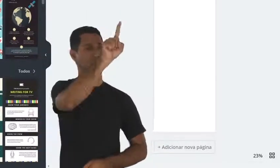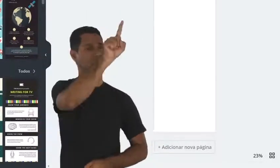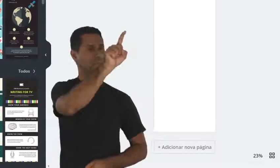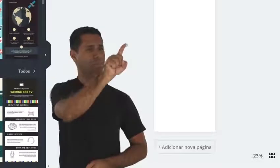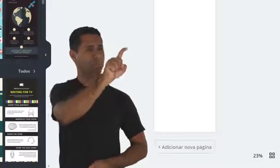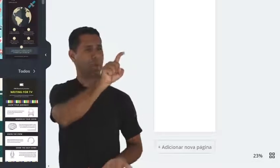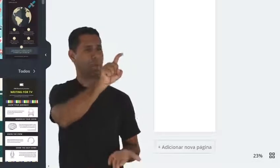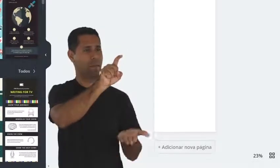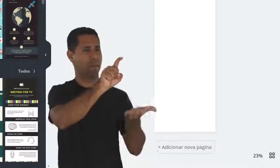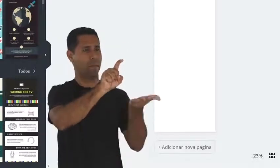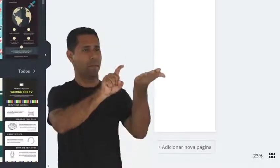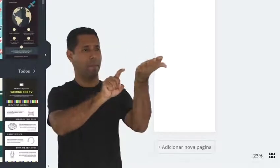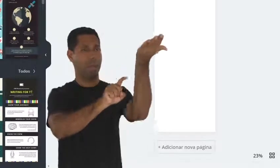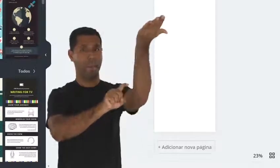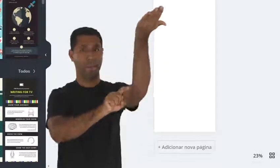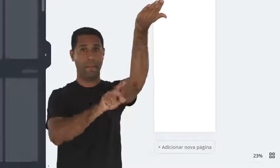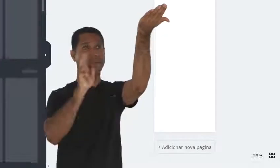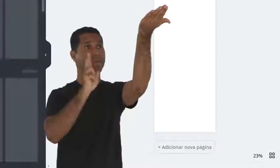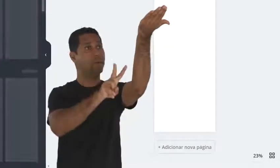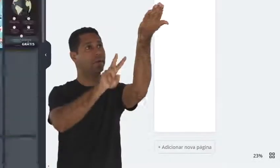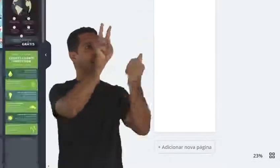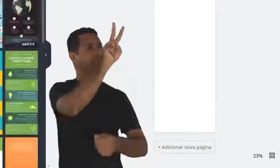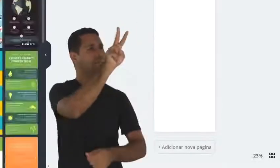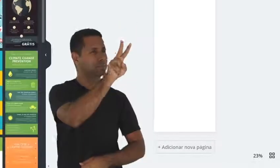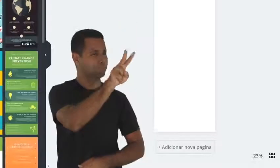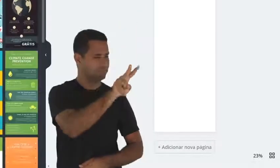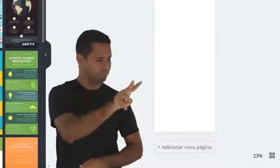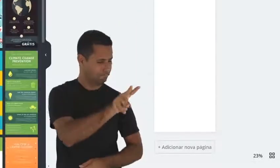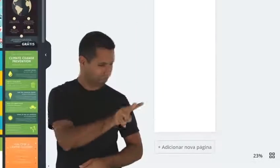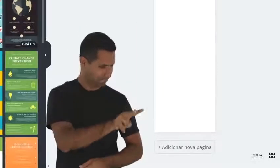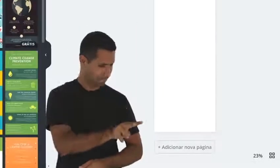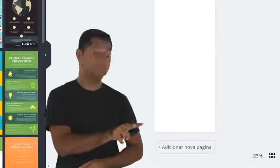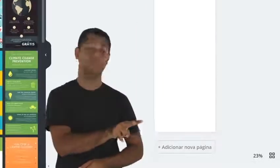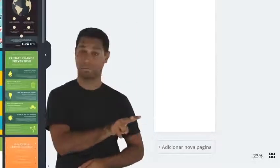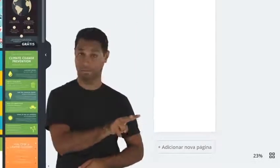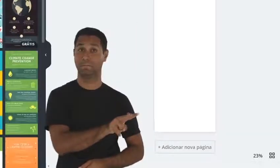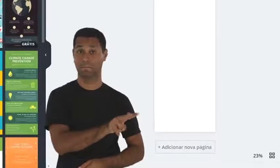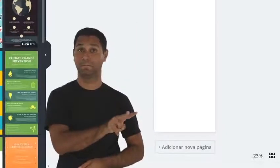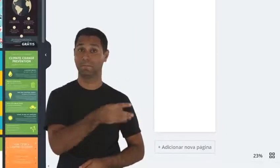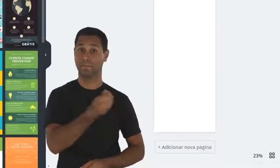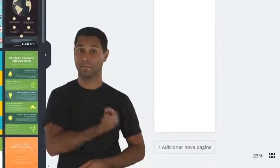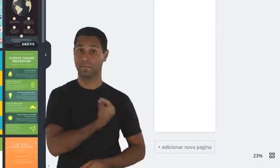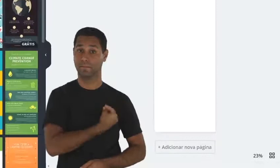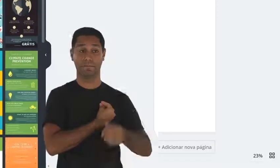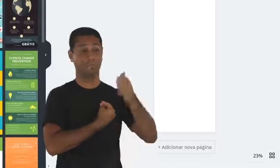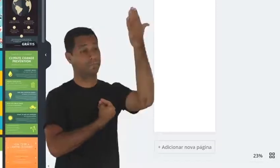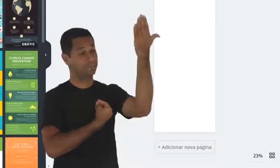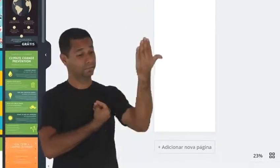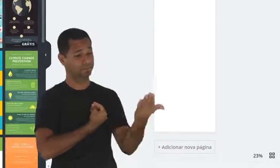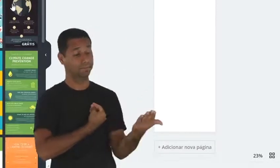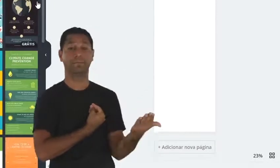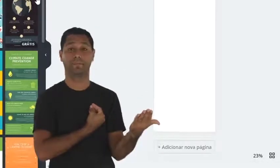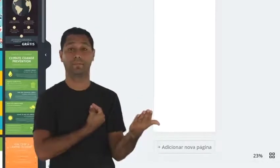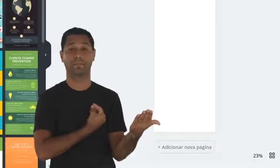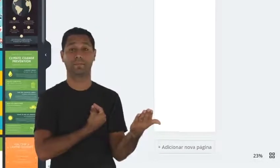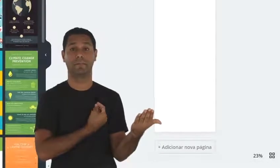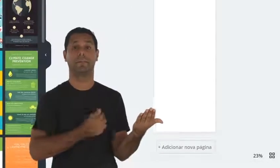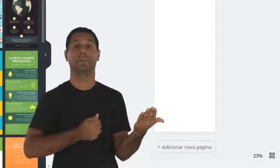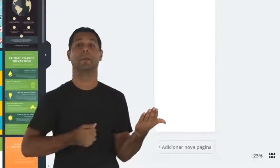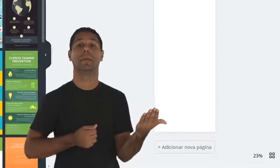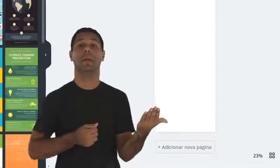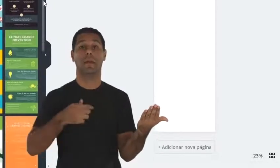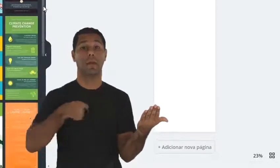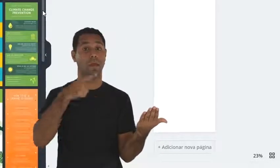Rolando para baixo, eu consigo visualizar todas as opções que estão disponíveis.